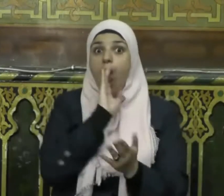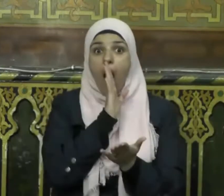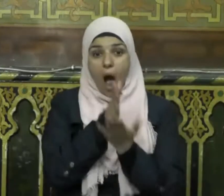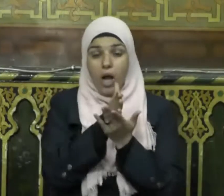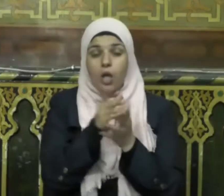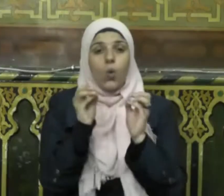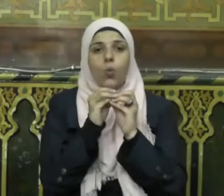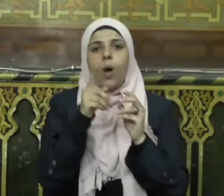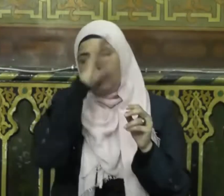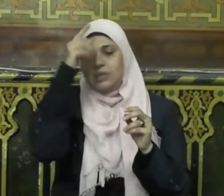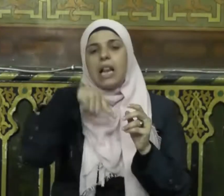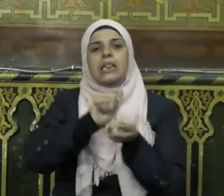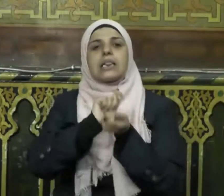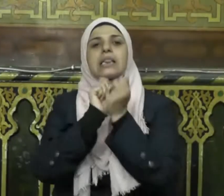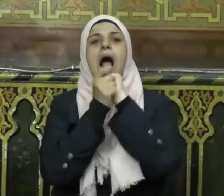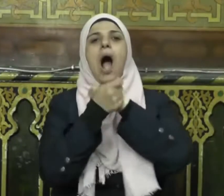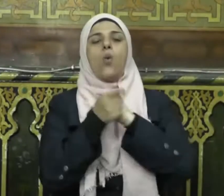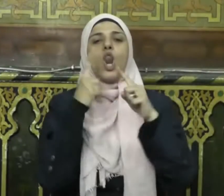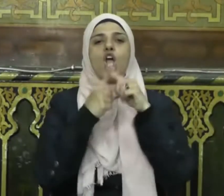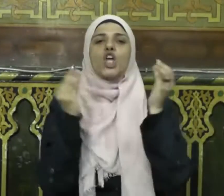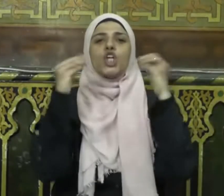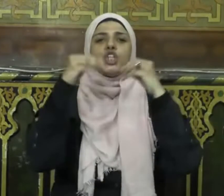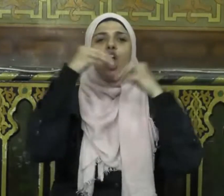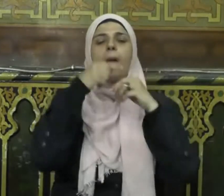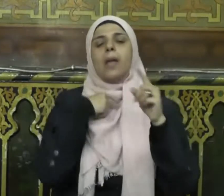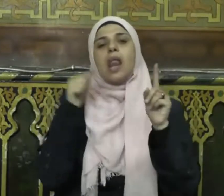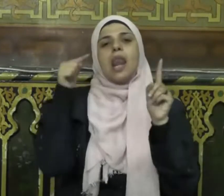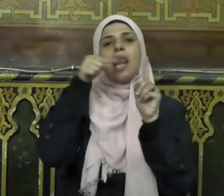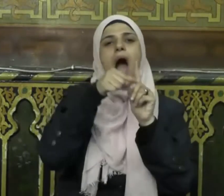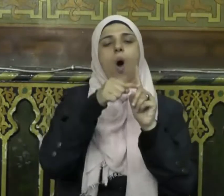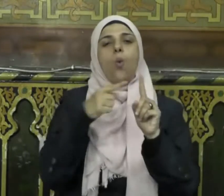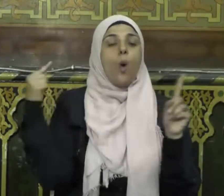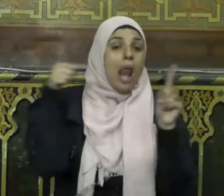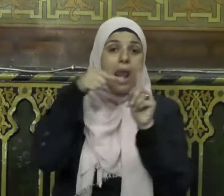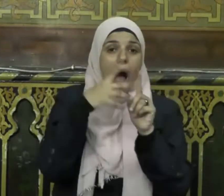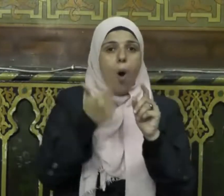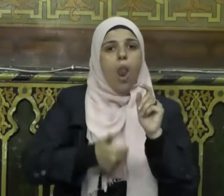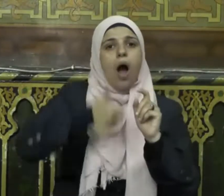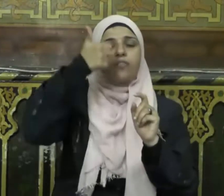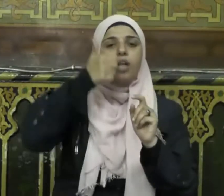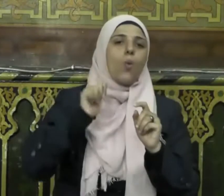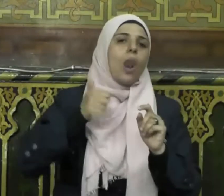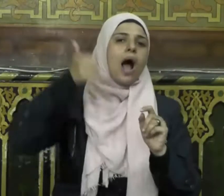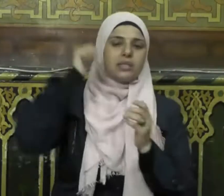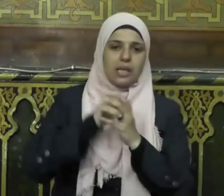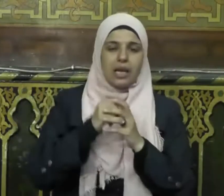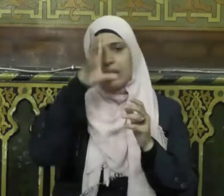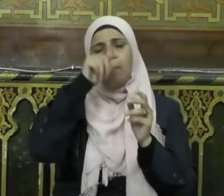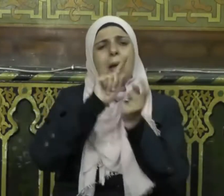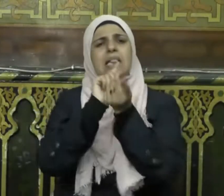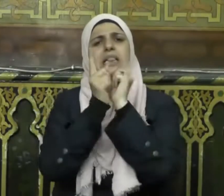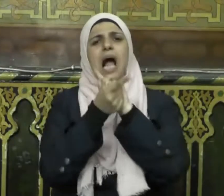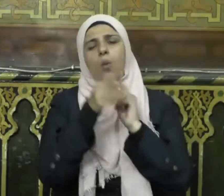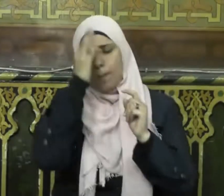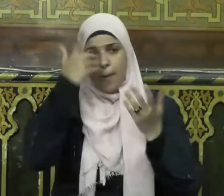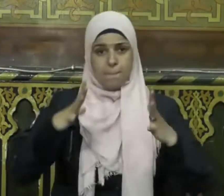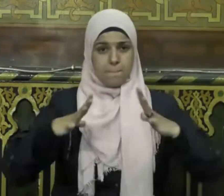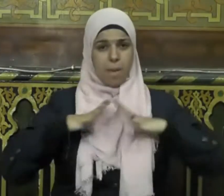إنما هي تحول إيجابي نحو الأفضل والأحسن كالتحول من البطالة